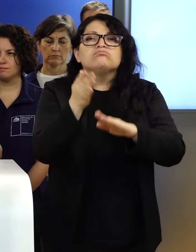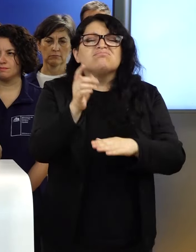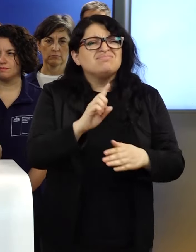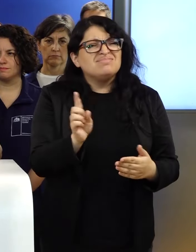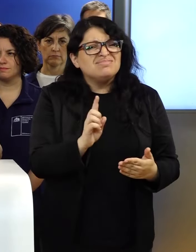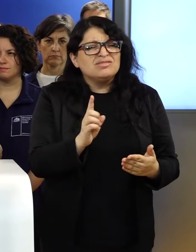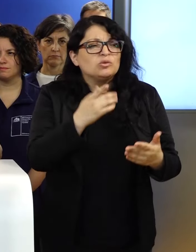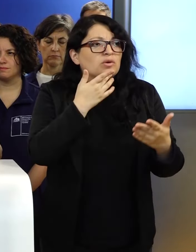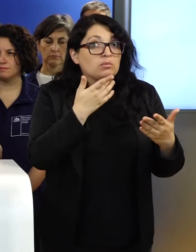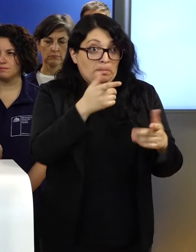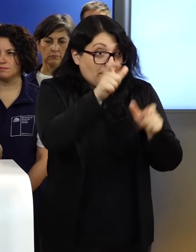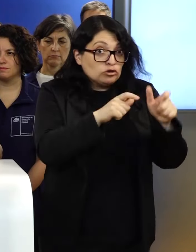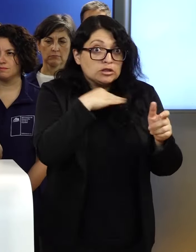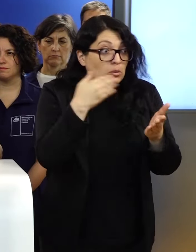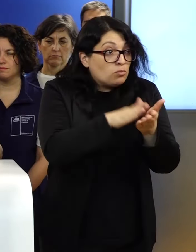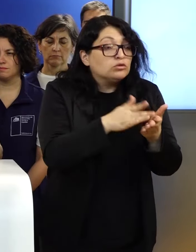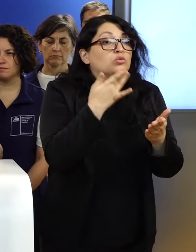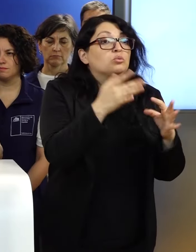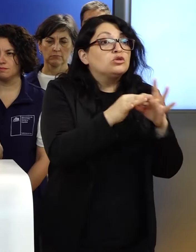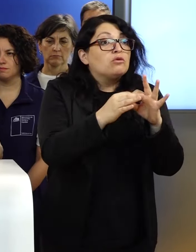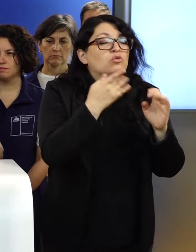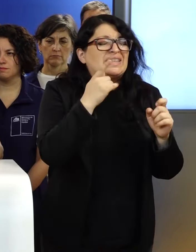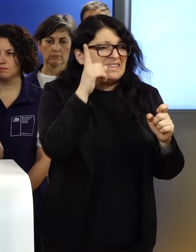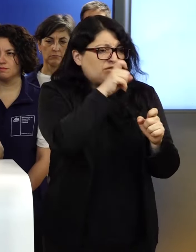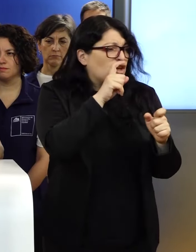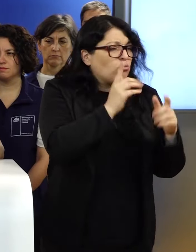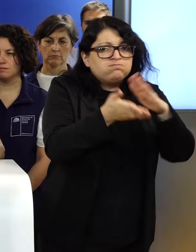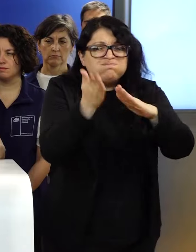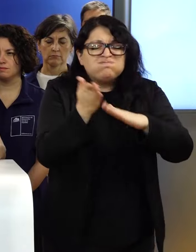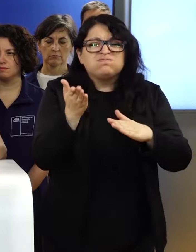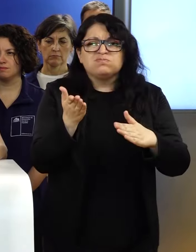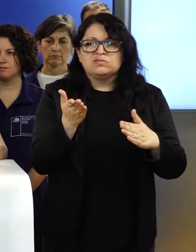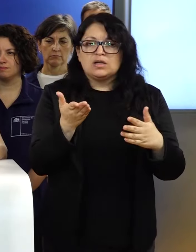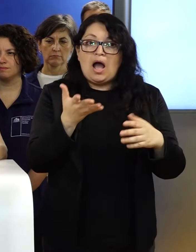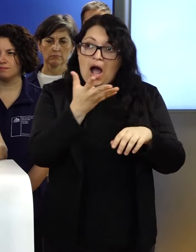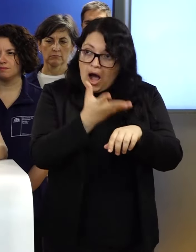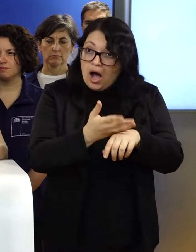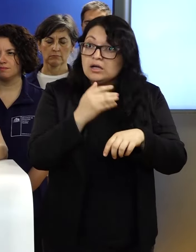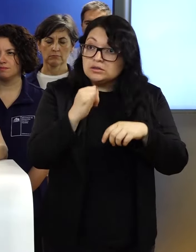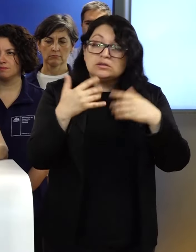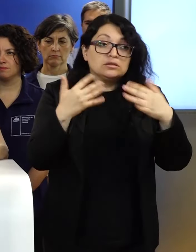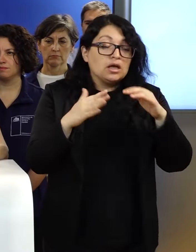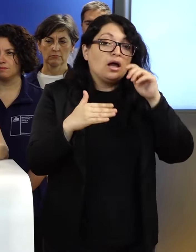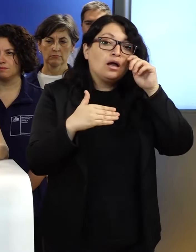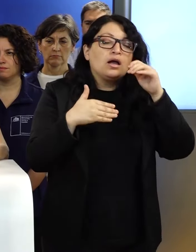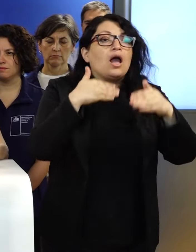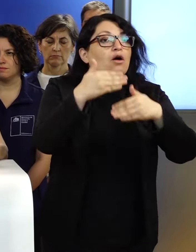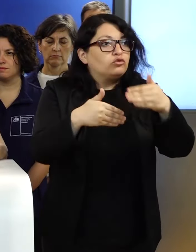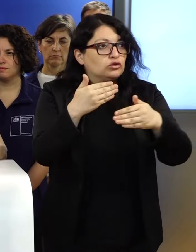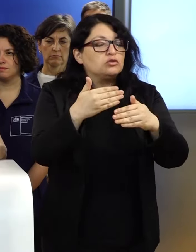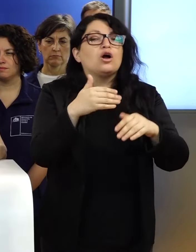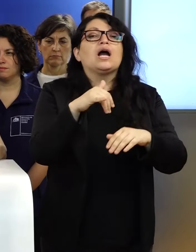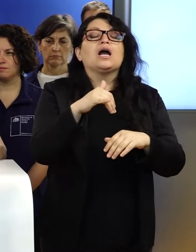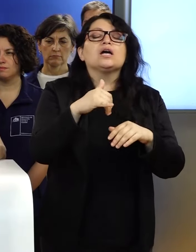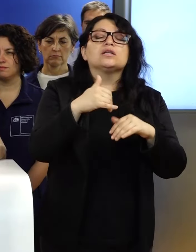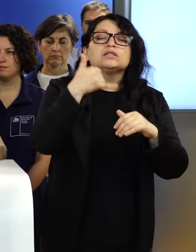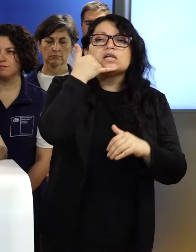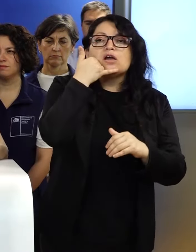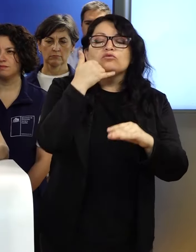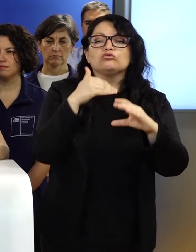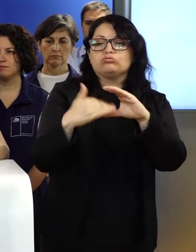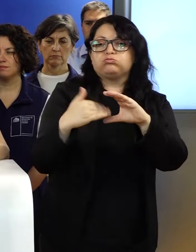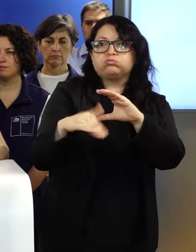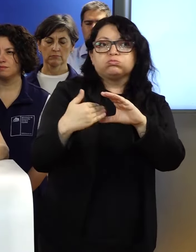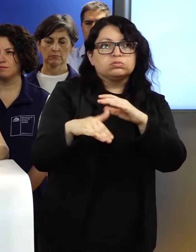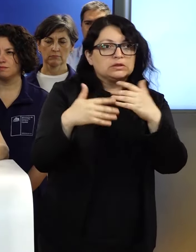por la dificultad de desarrollar las evacuaciones. A pesar de que hay funcionando alertas SAE en forma, a